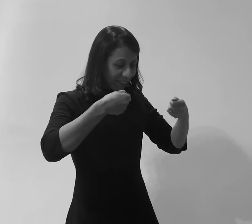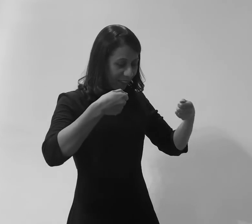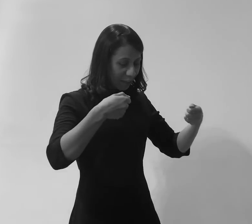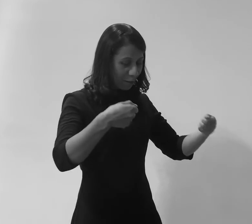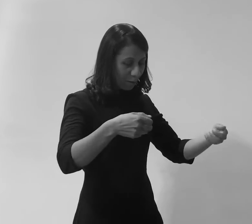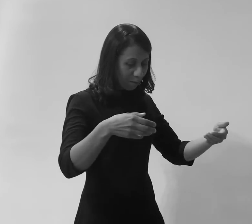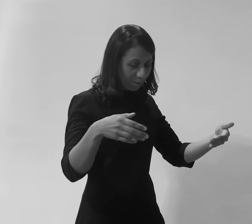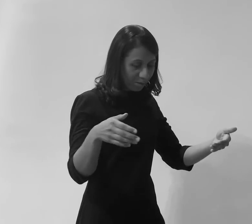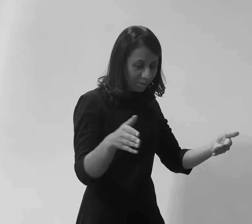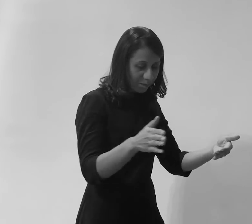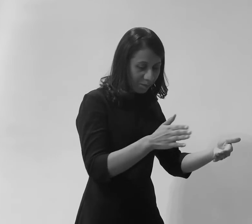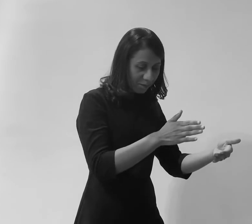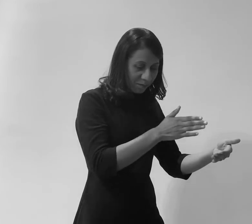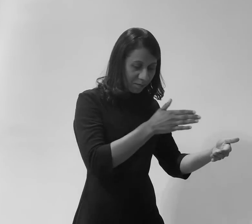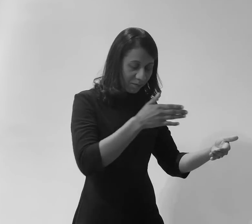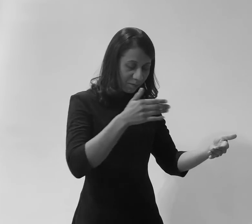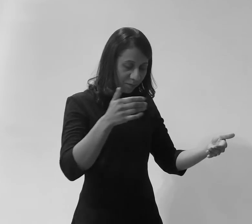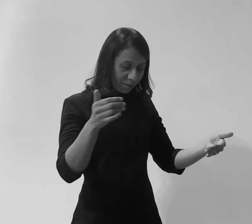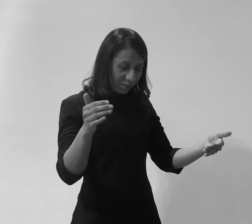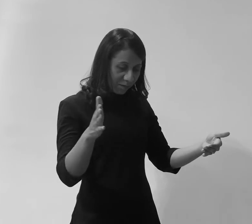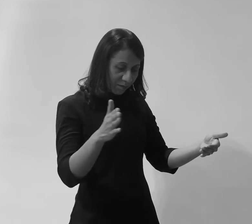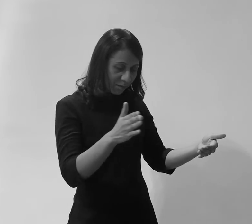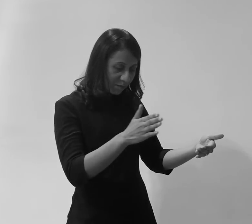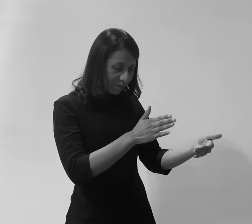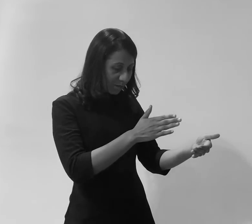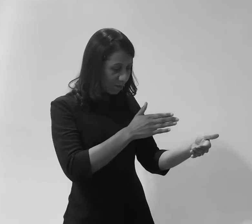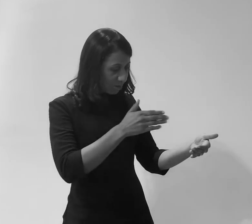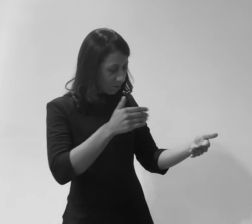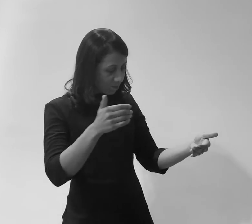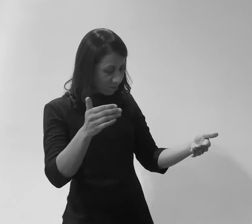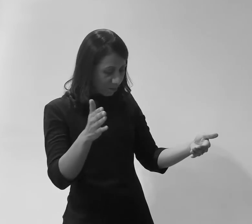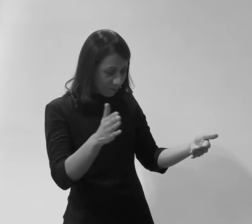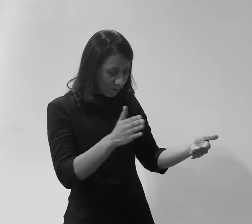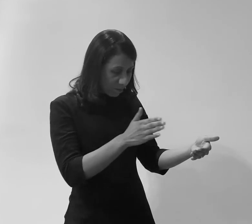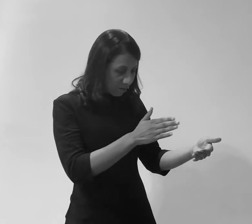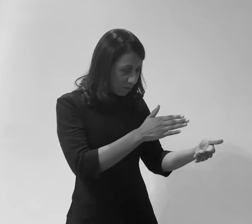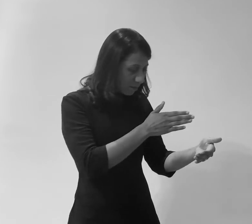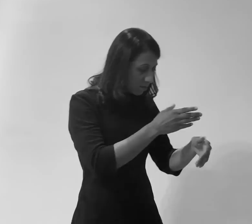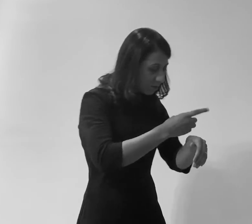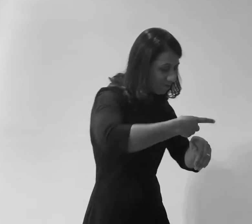Tanto tempo se passou e eu aqui